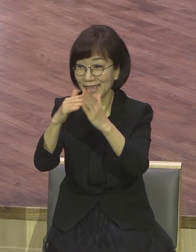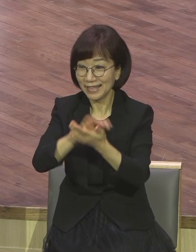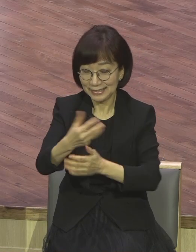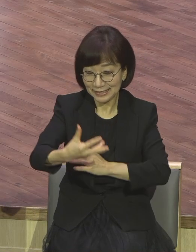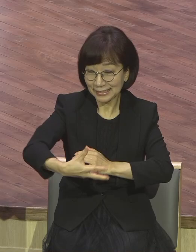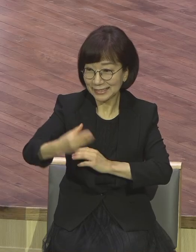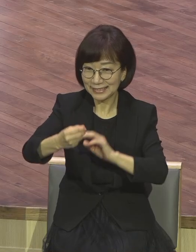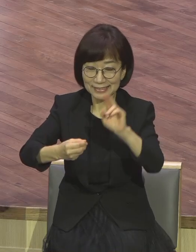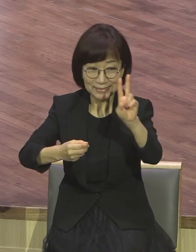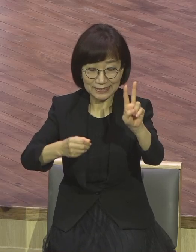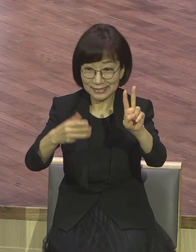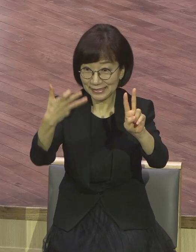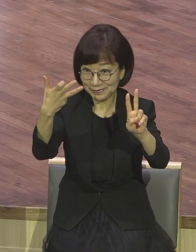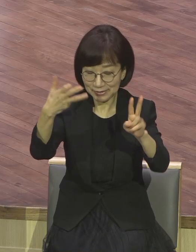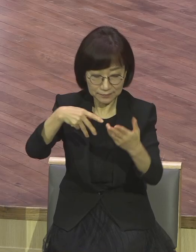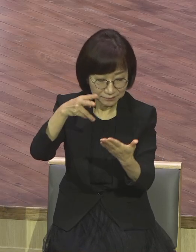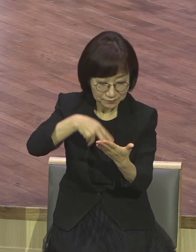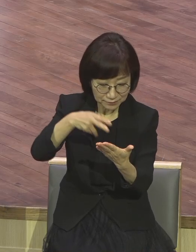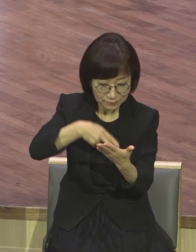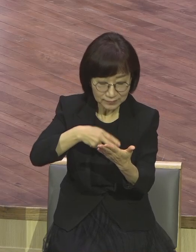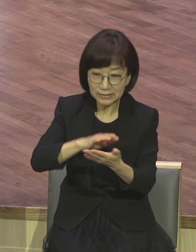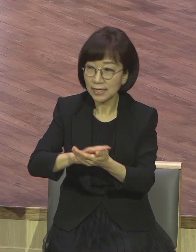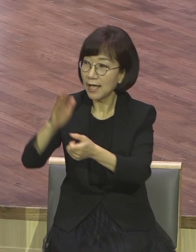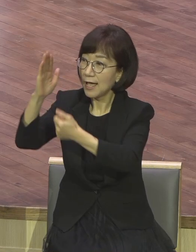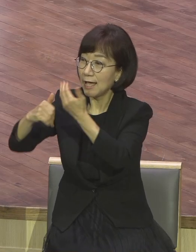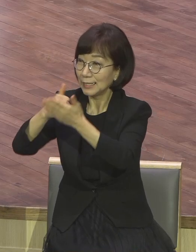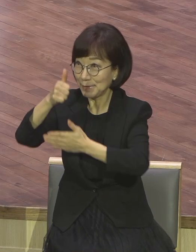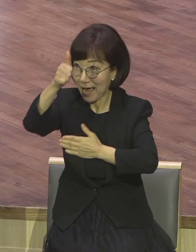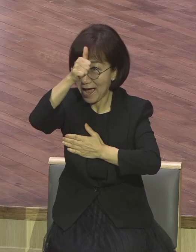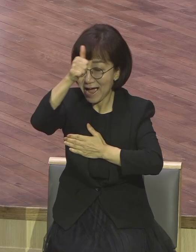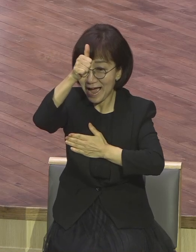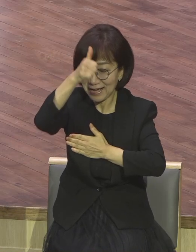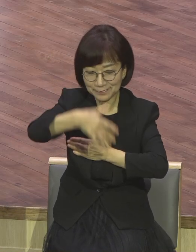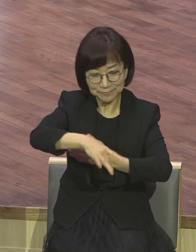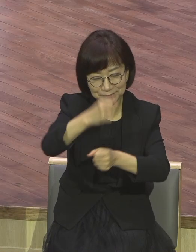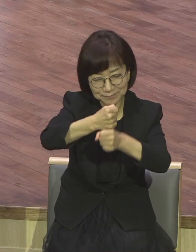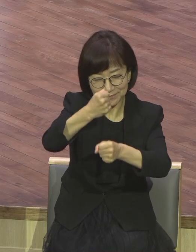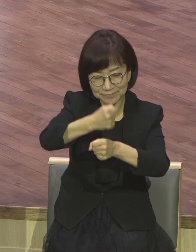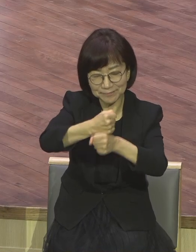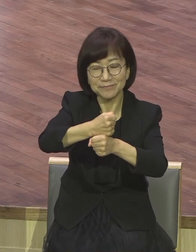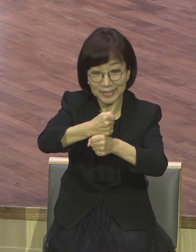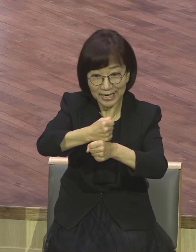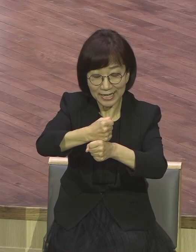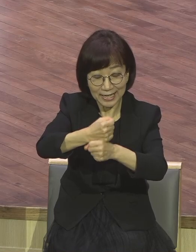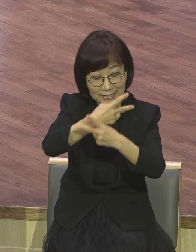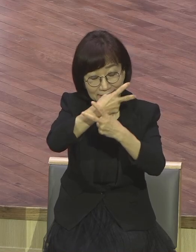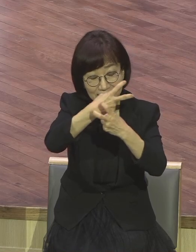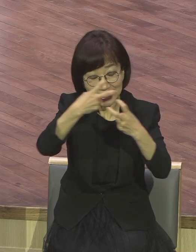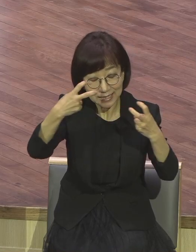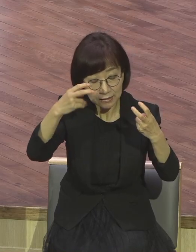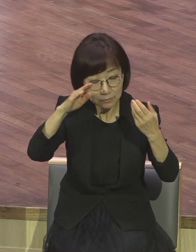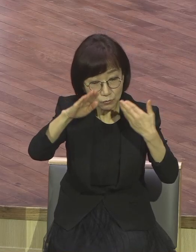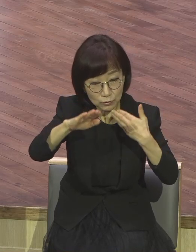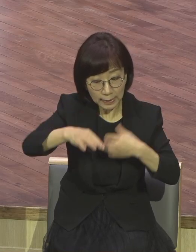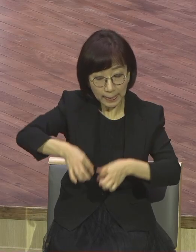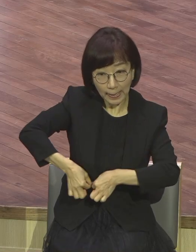이후에 보면 하나님께서 아듬을 창조하시고 아듬을 잠들게 하시고 난 이후에 갈비떼를 하나